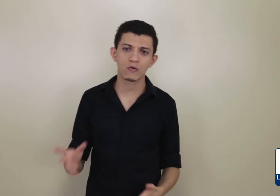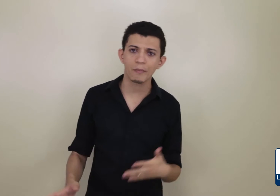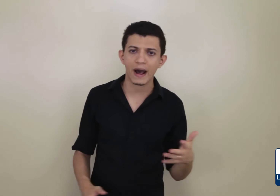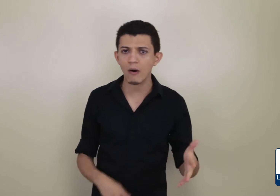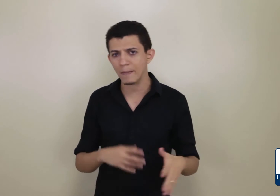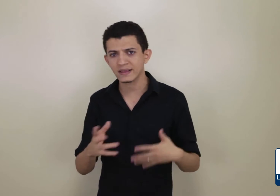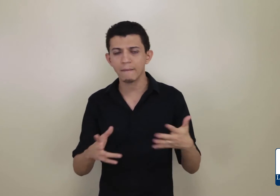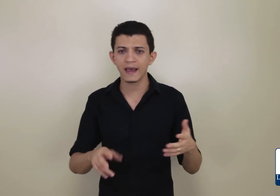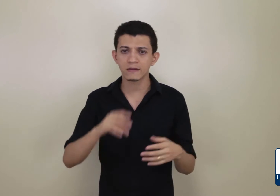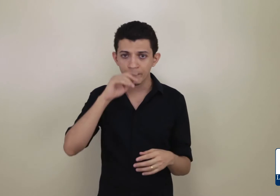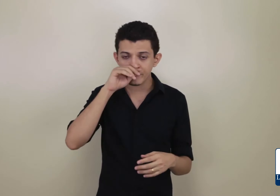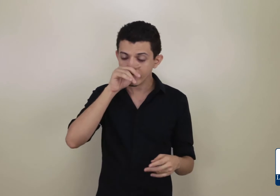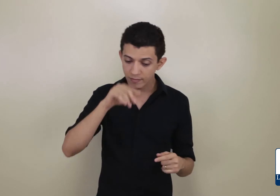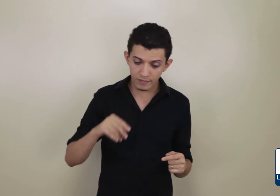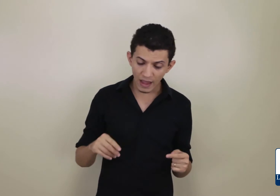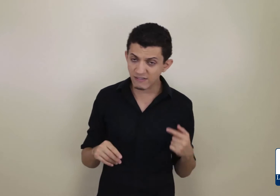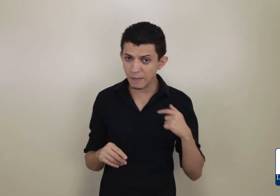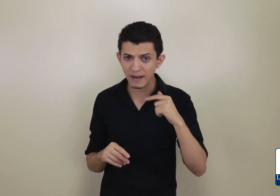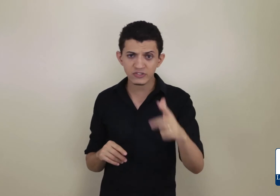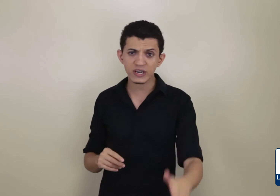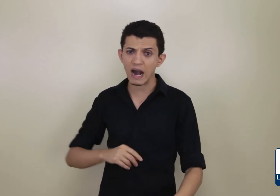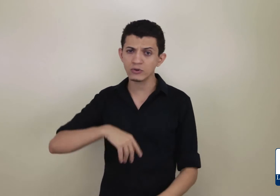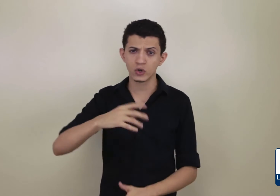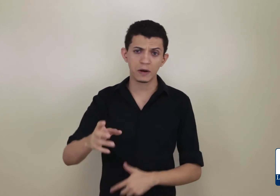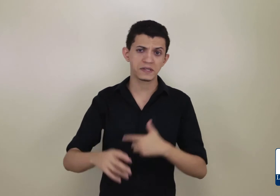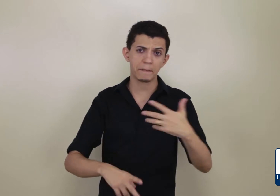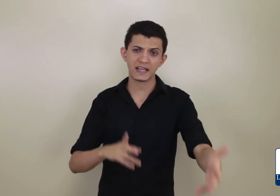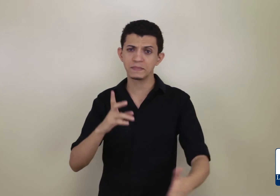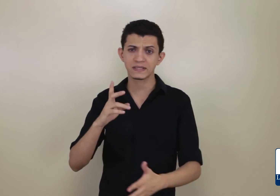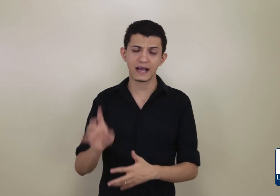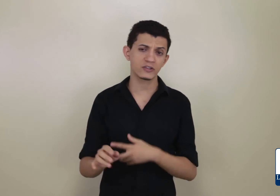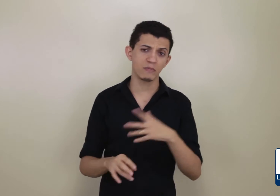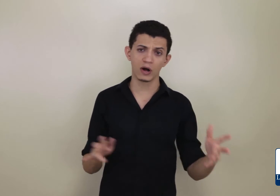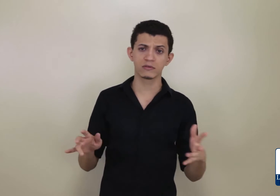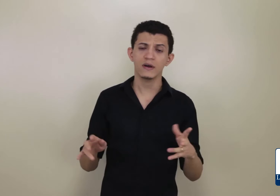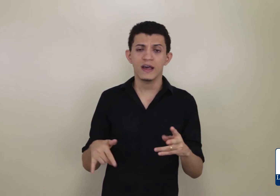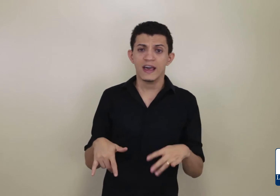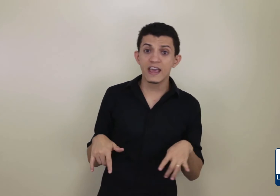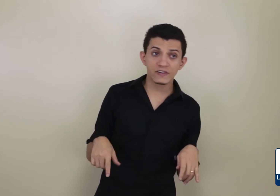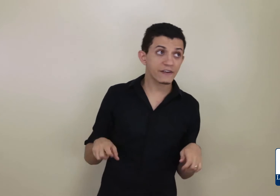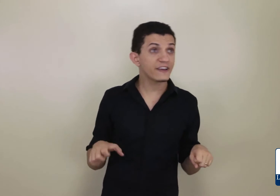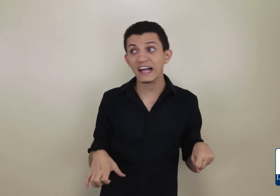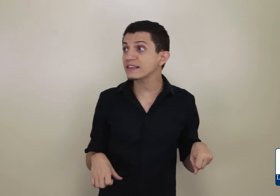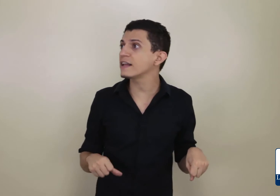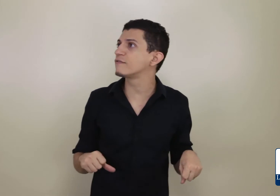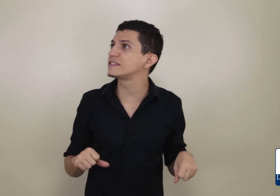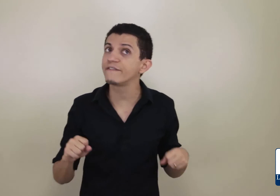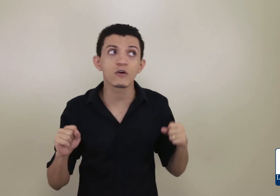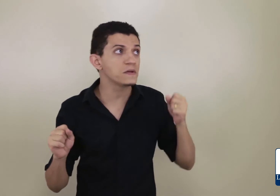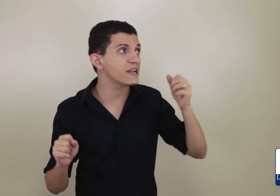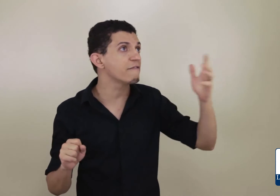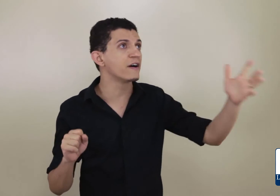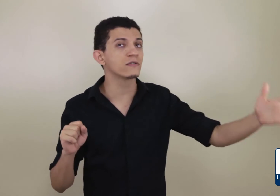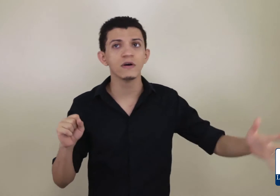comprar, um apartamento. Você passa de carro, de ônibus, a pé, de bicicleta, de moto, e você fica atento. Você fica observando